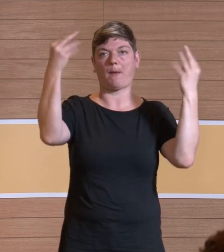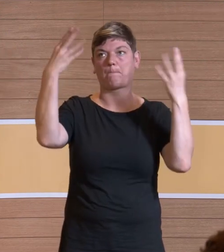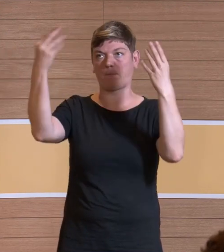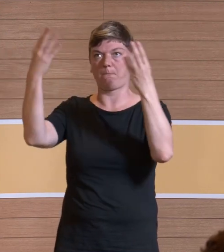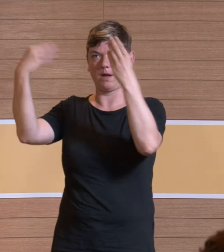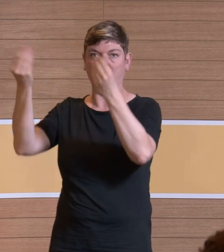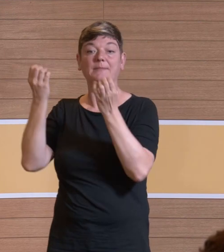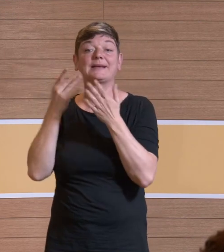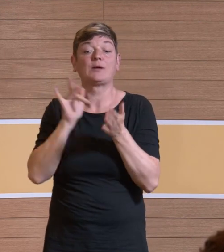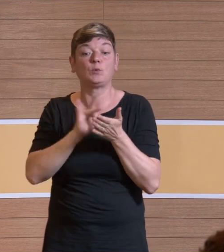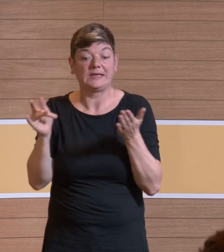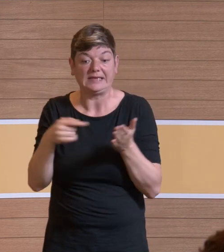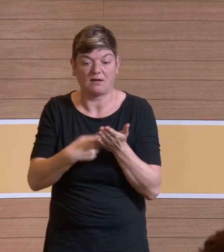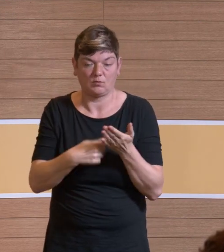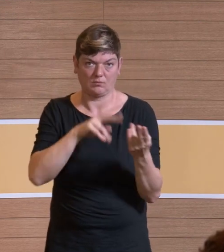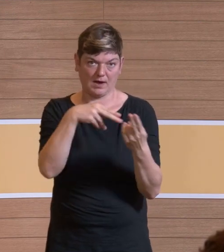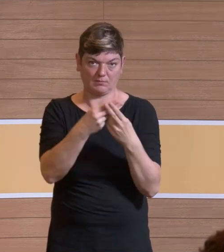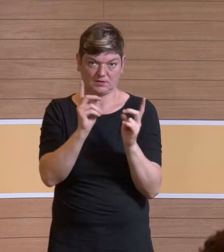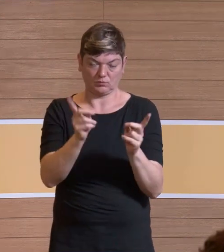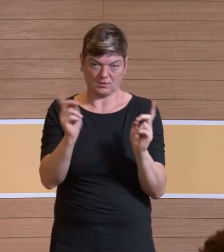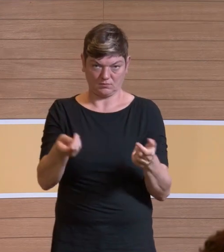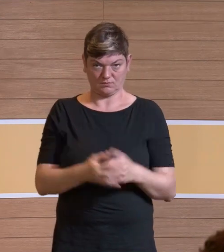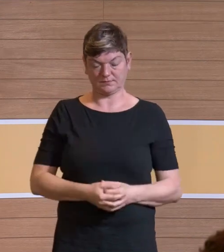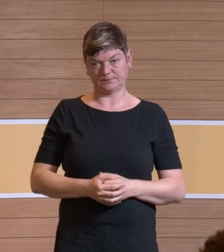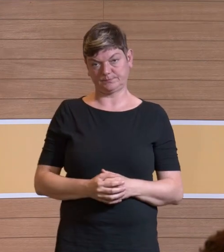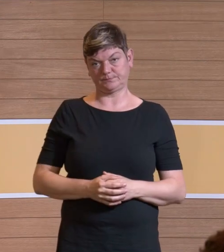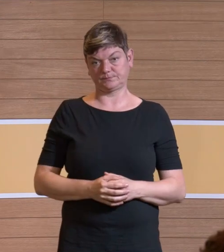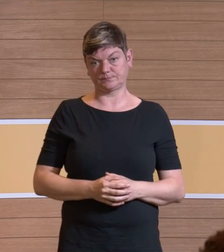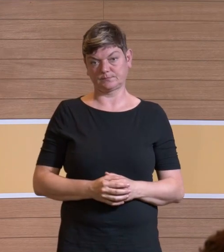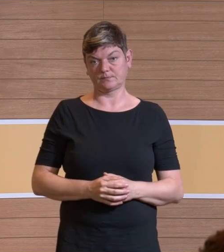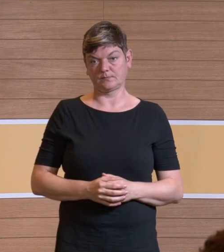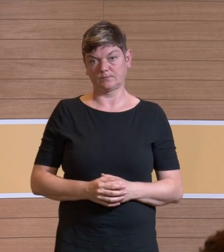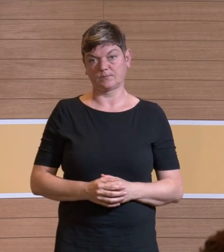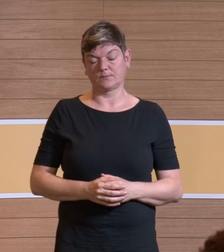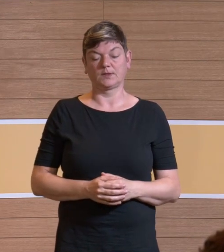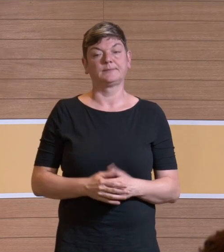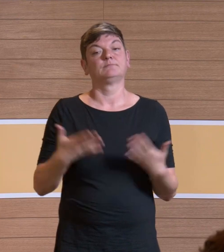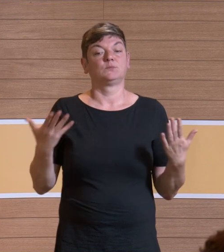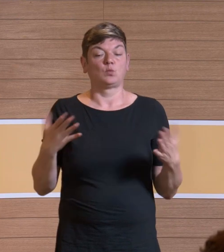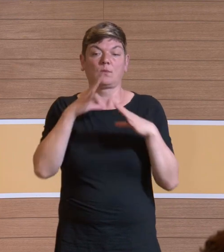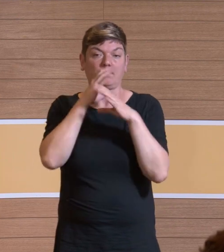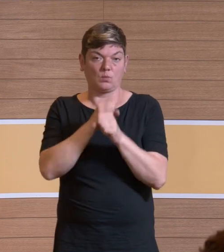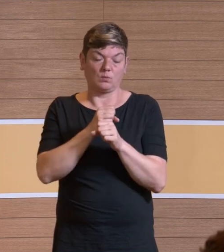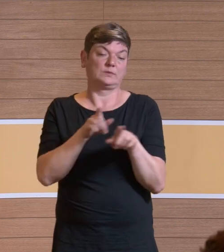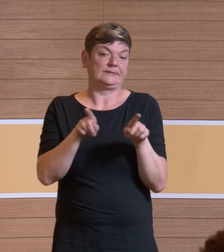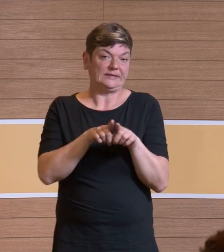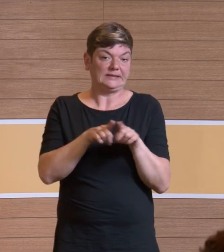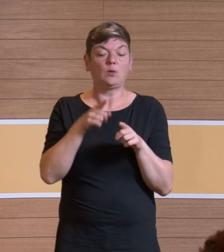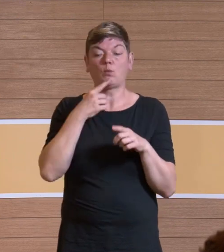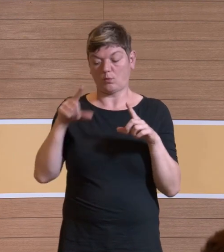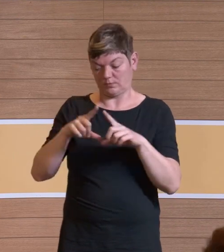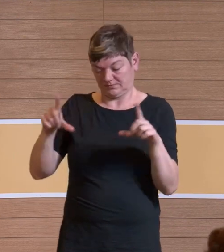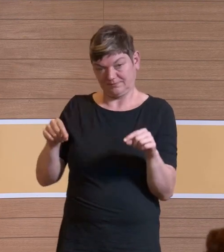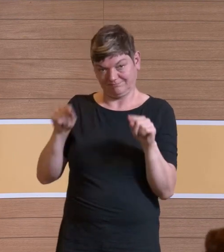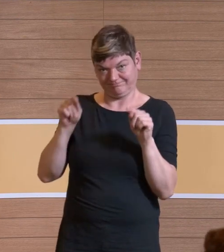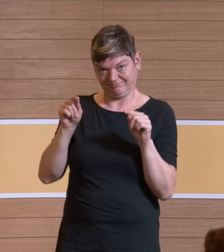hygienisch alles natürlich passen, das ist immer vorausgesetzt. Wir haben dann auch natürlich, also der Fokus liegt einfach wie in dem roten Feld dargestellt,